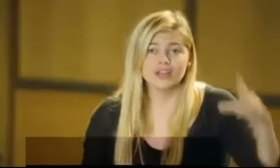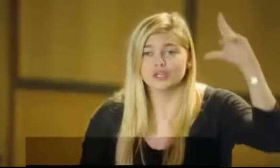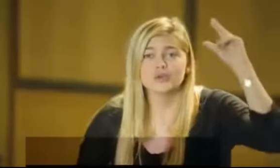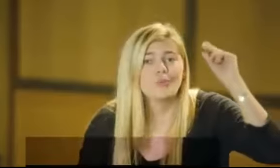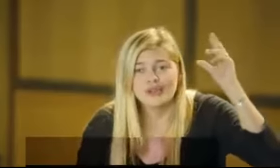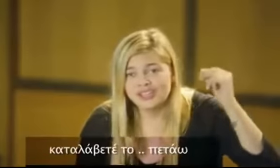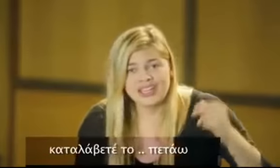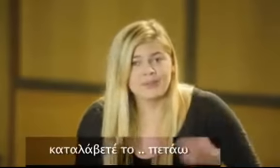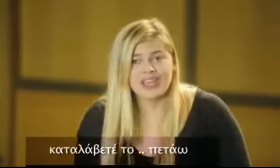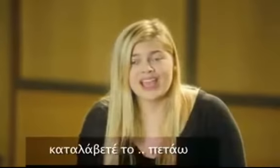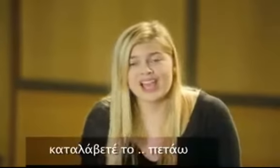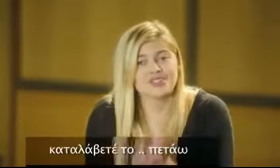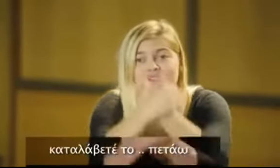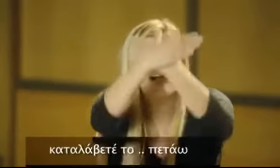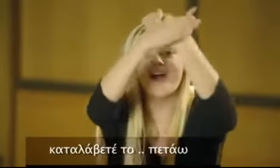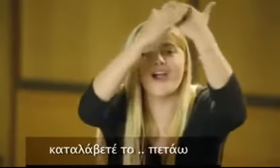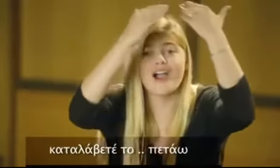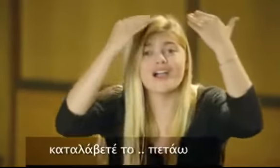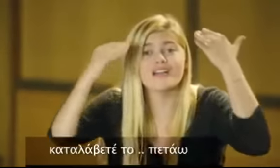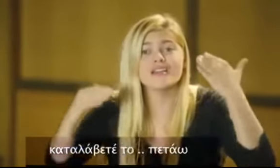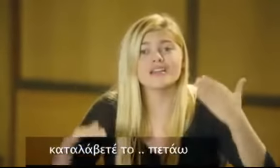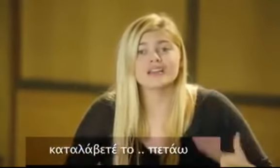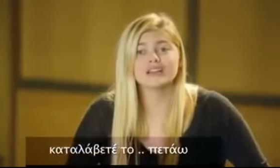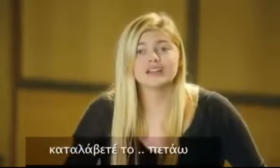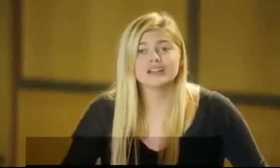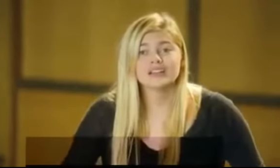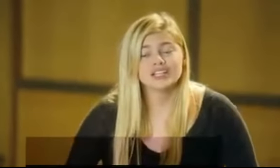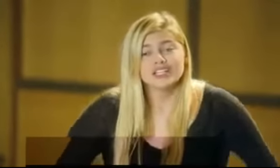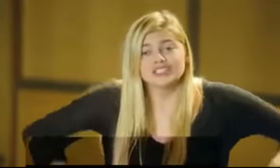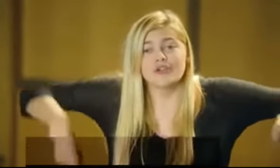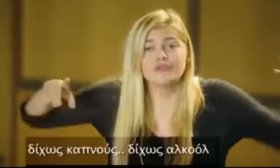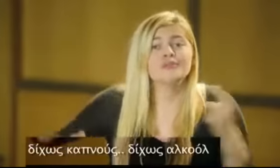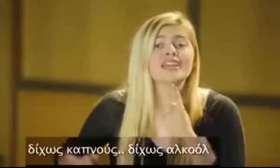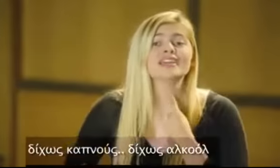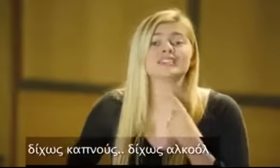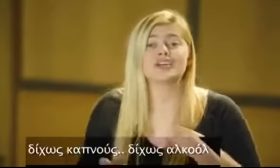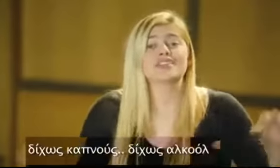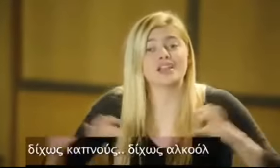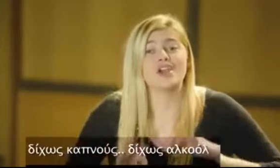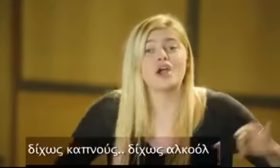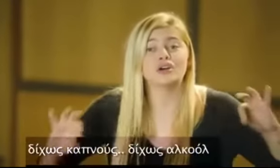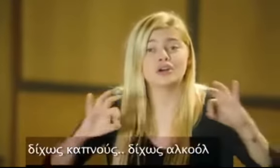Comprenez bien Je vole Sans fumée Sans alcool